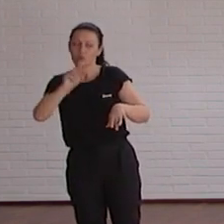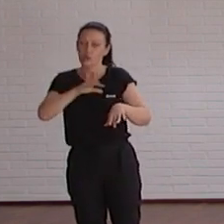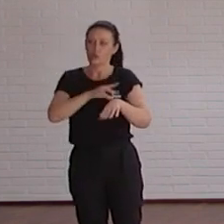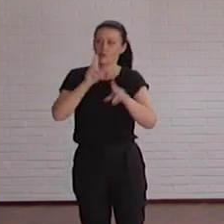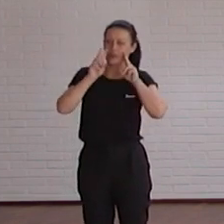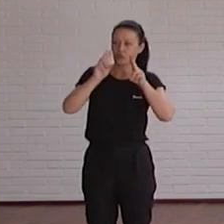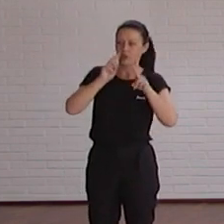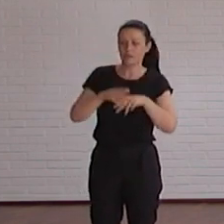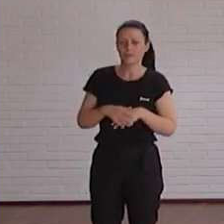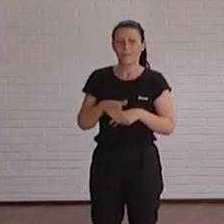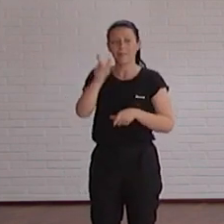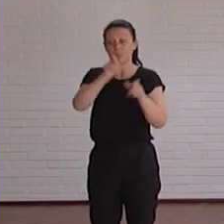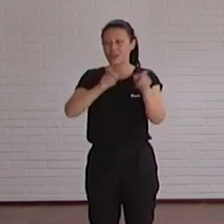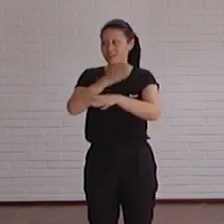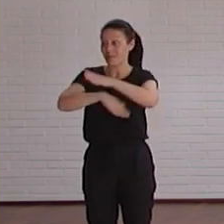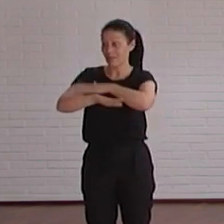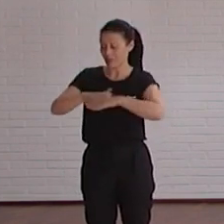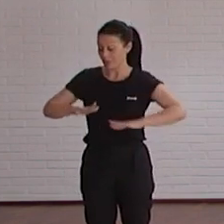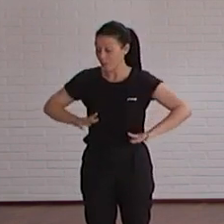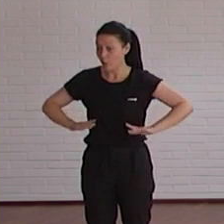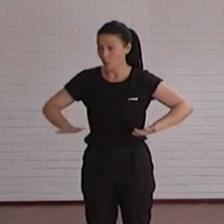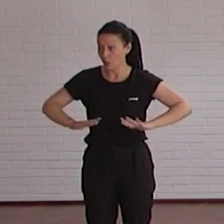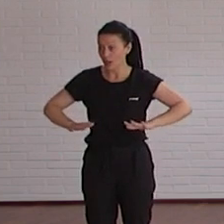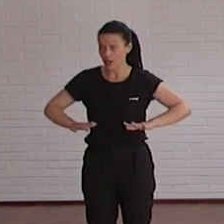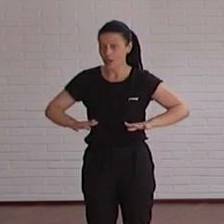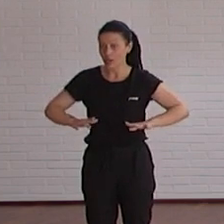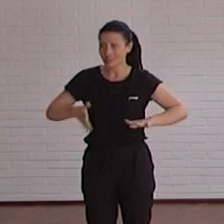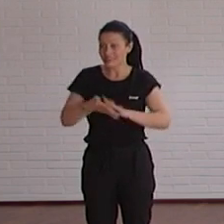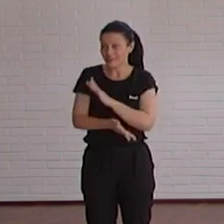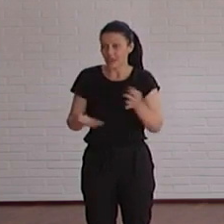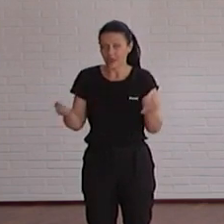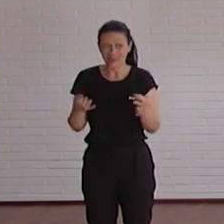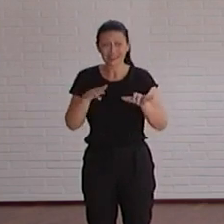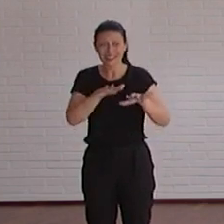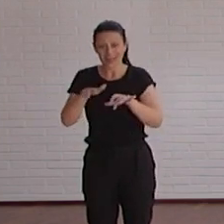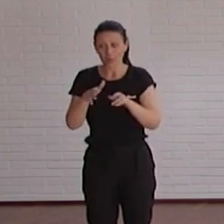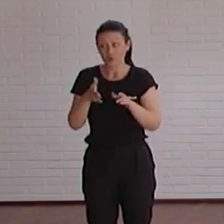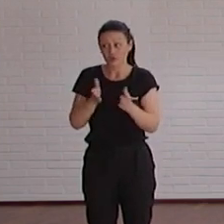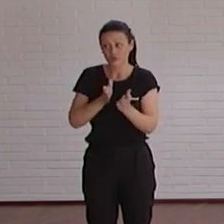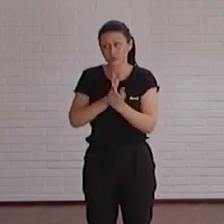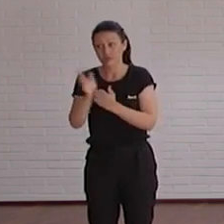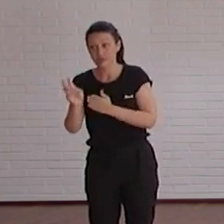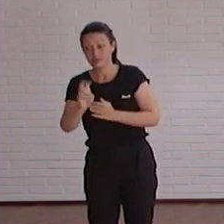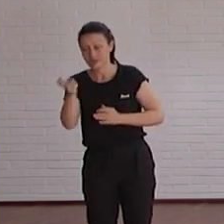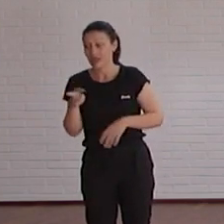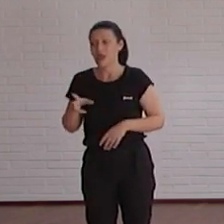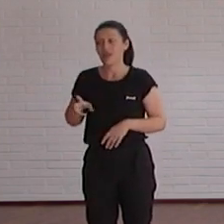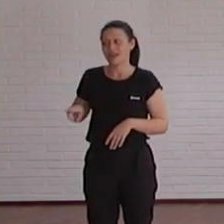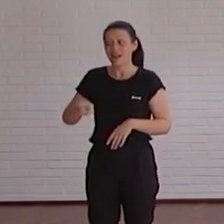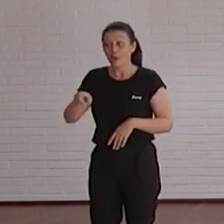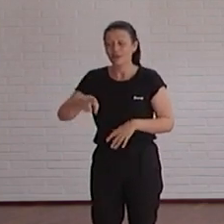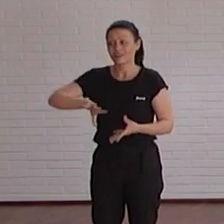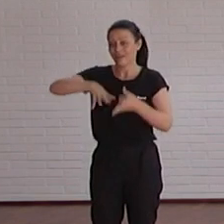discapacidad motora muchas veces necesitan teclados alternativos, ratones adaptados,